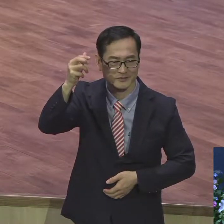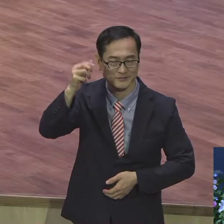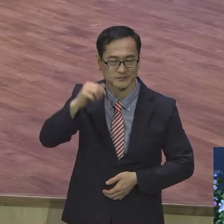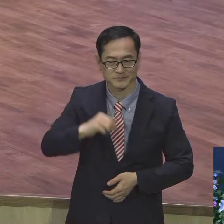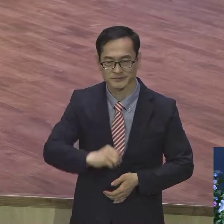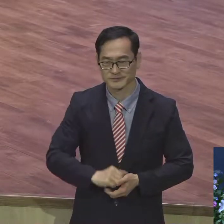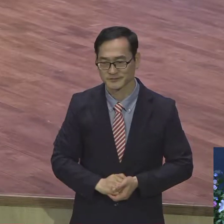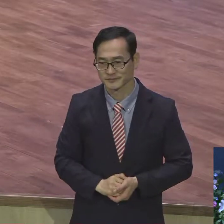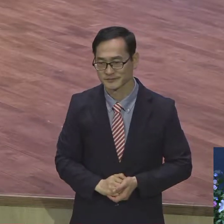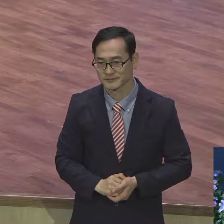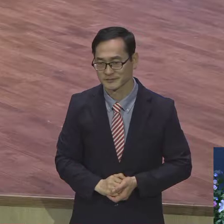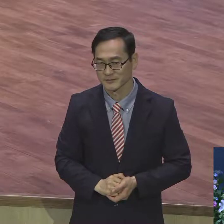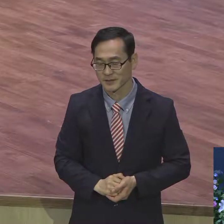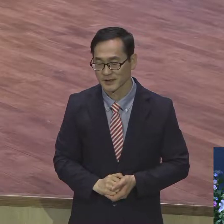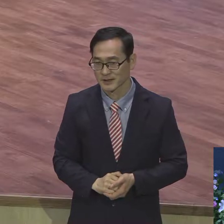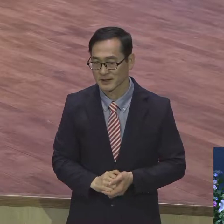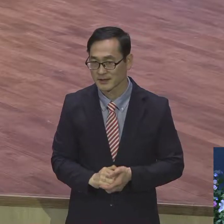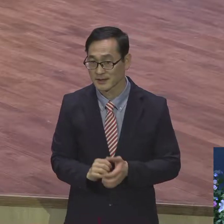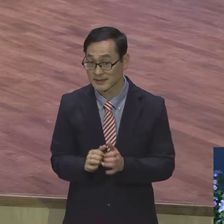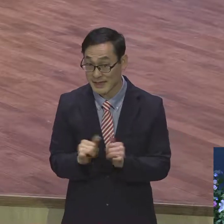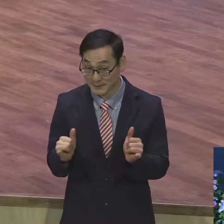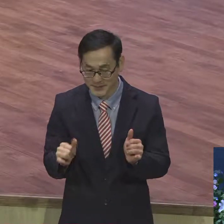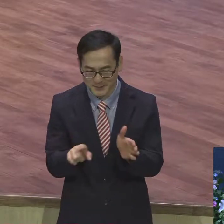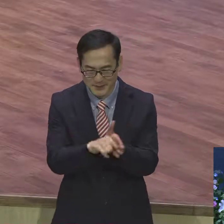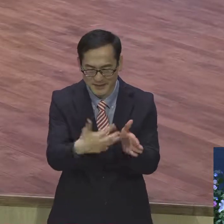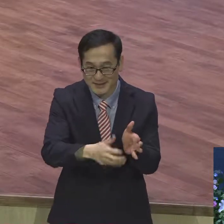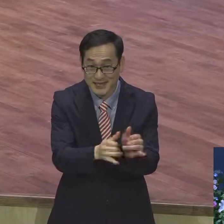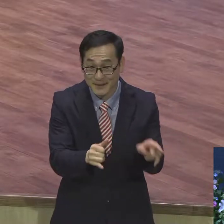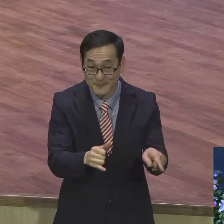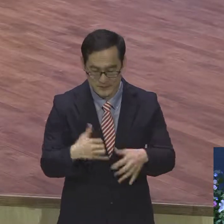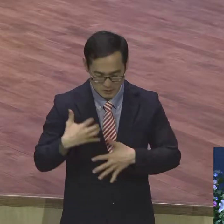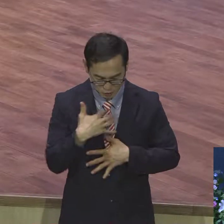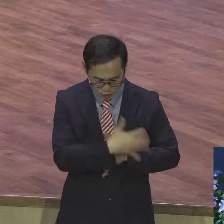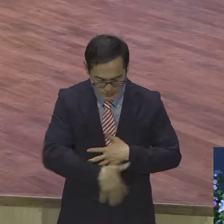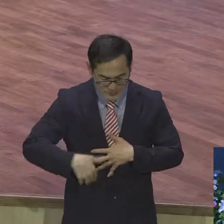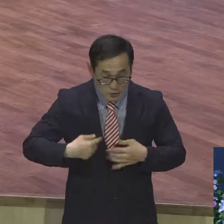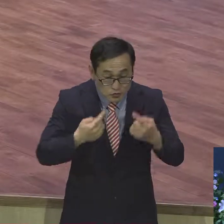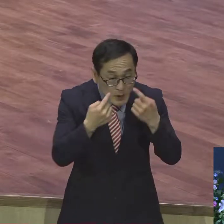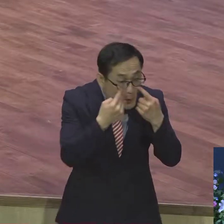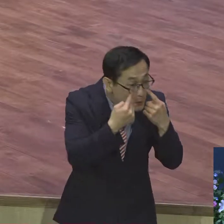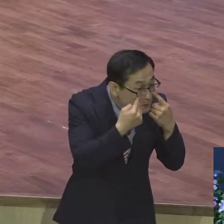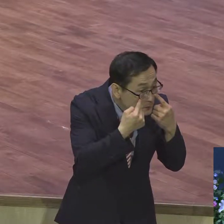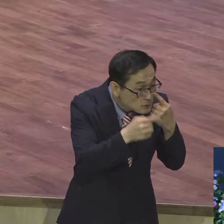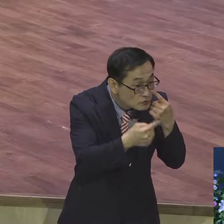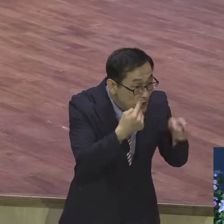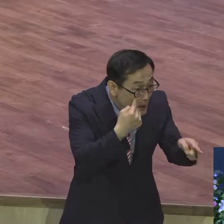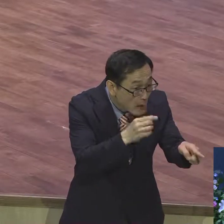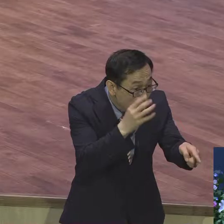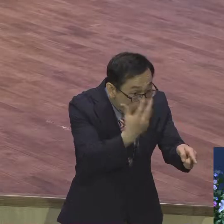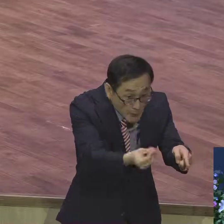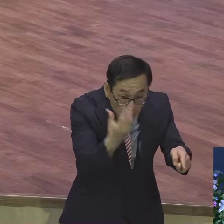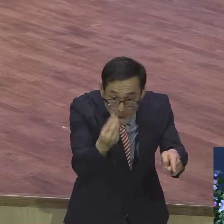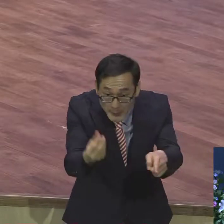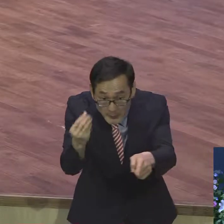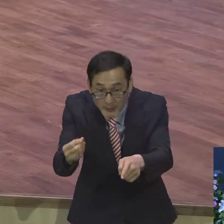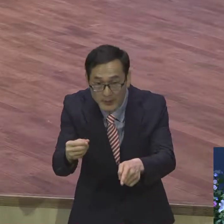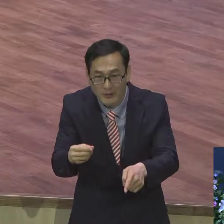사람들은 불신자들은 전부 육체의 눈에 보이는 것 그것 때문에 자동심 상하고 기분 상하고